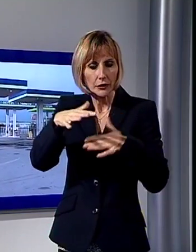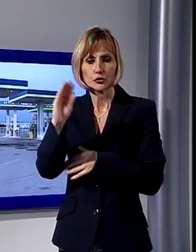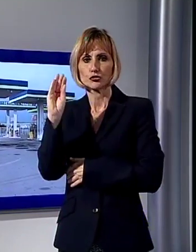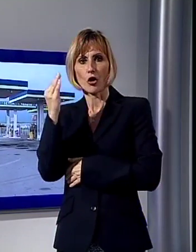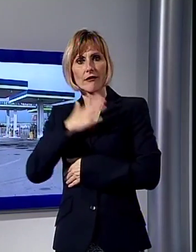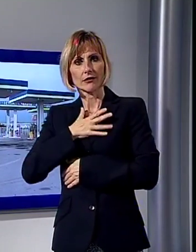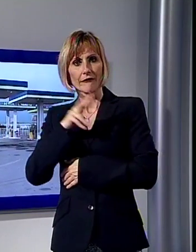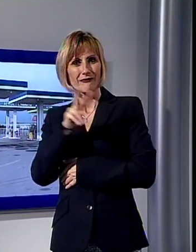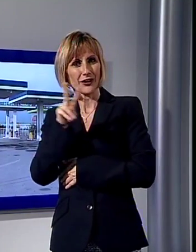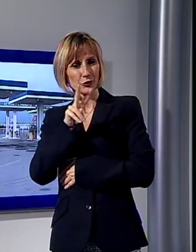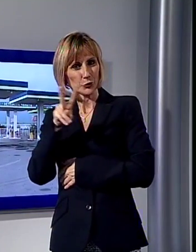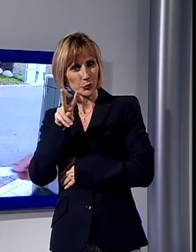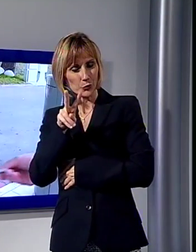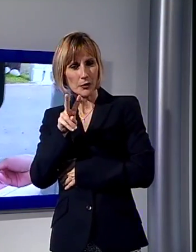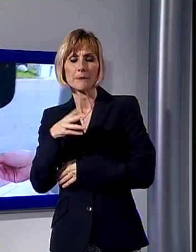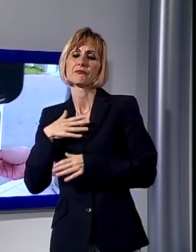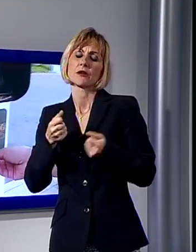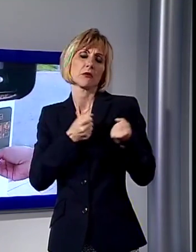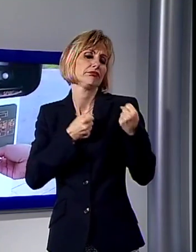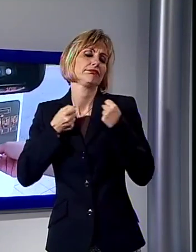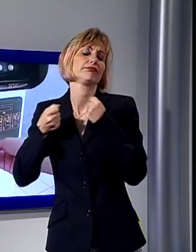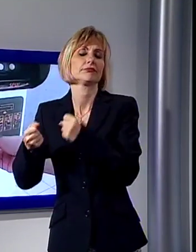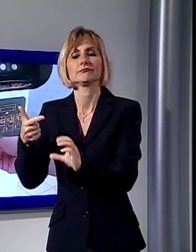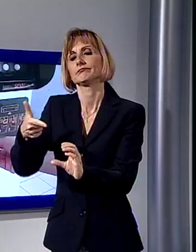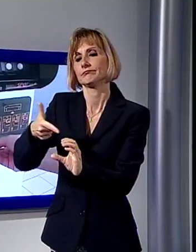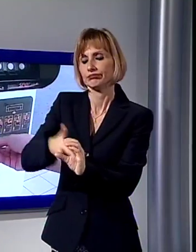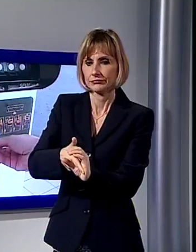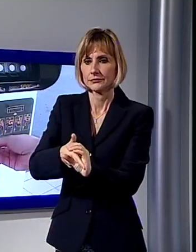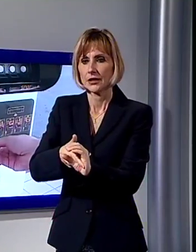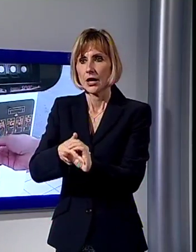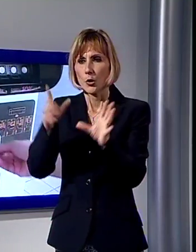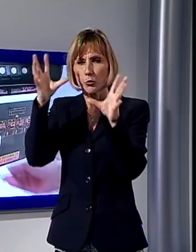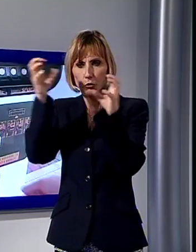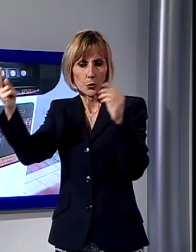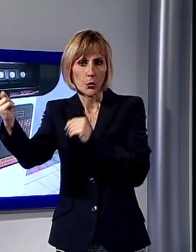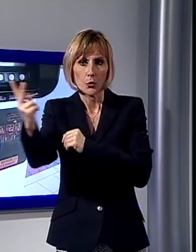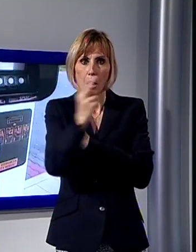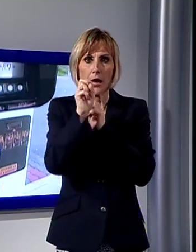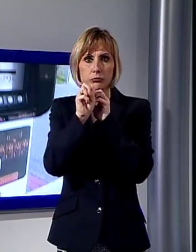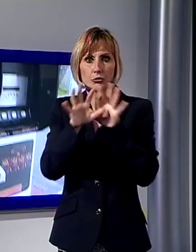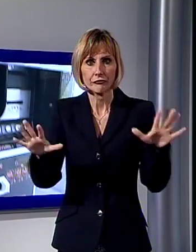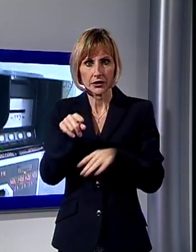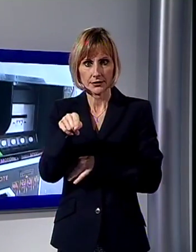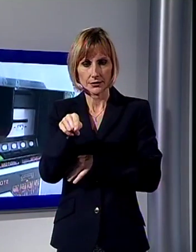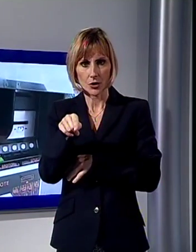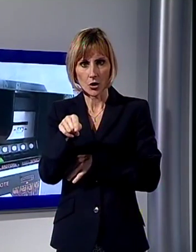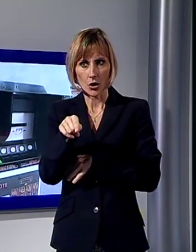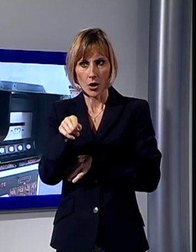di 22 anni della Piana che si era fermato a fare il rifornimento. Dal buio erano sbucati i soliti due malviventi che lo avevano